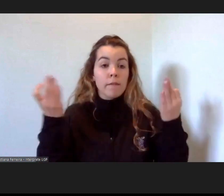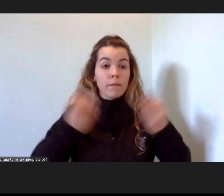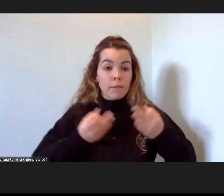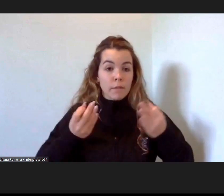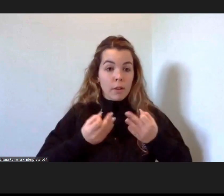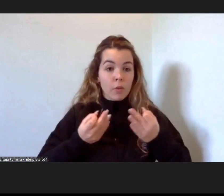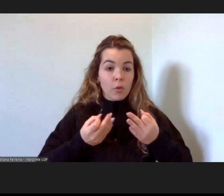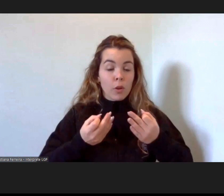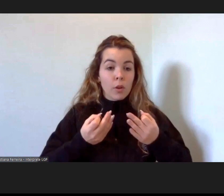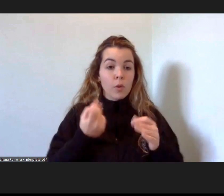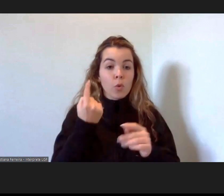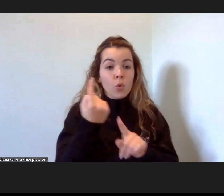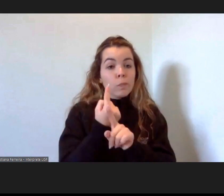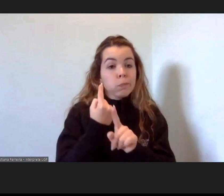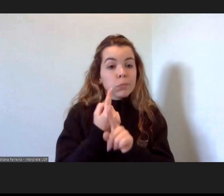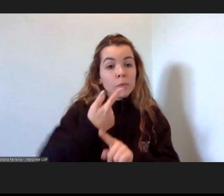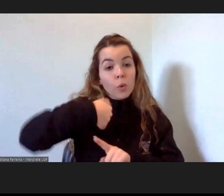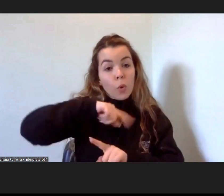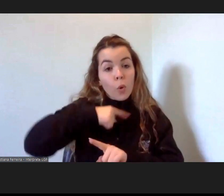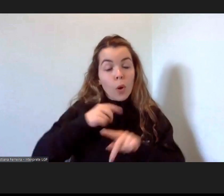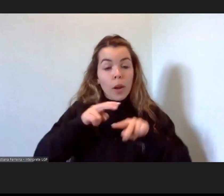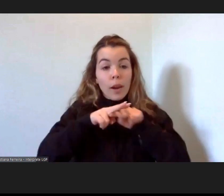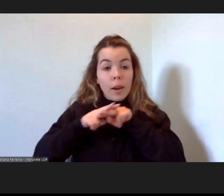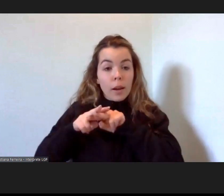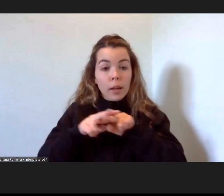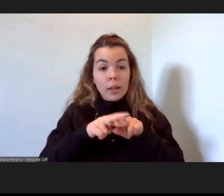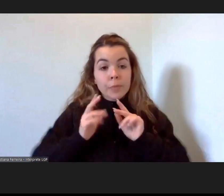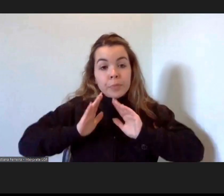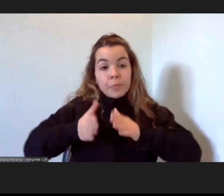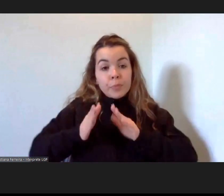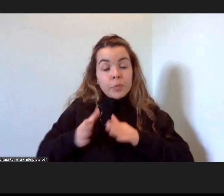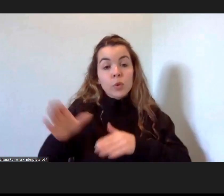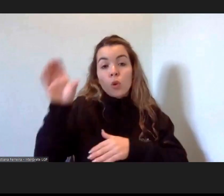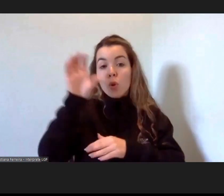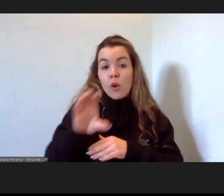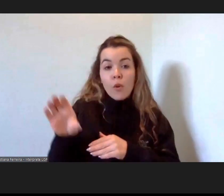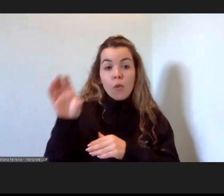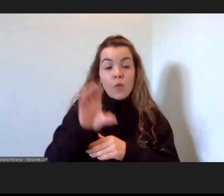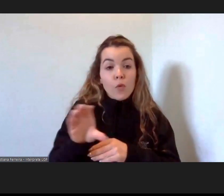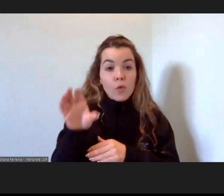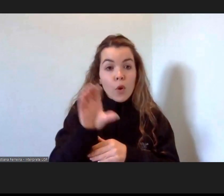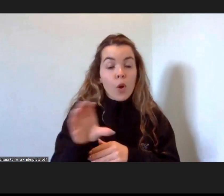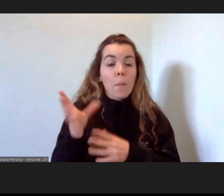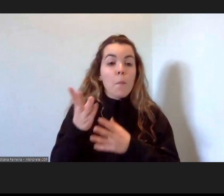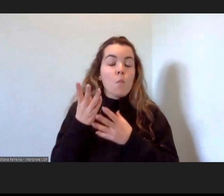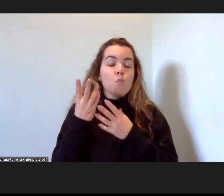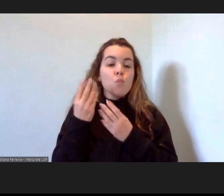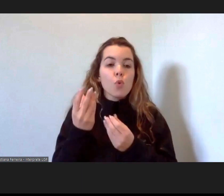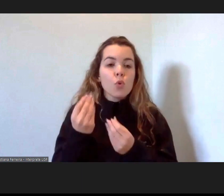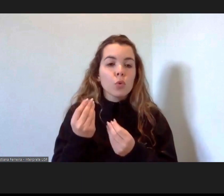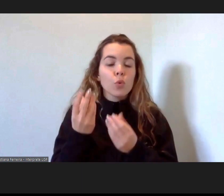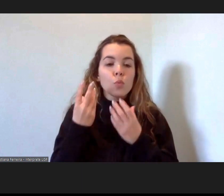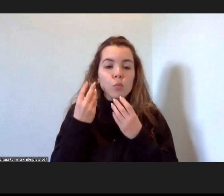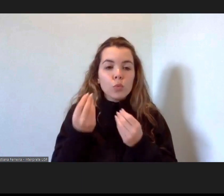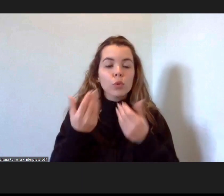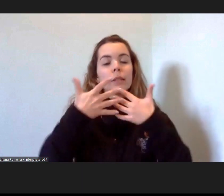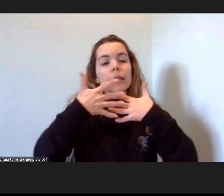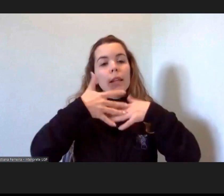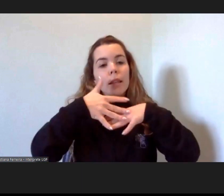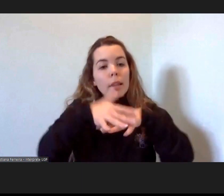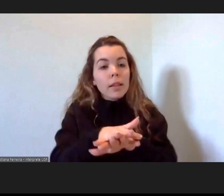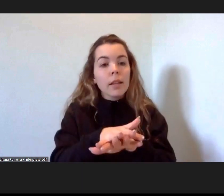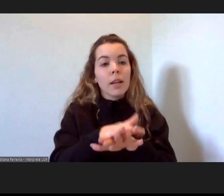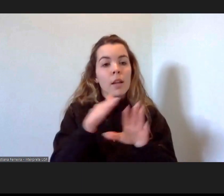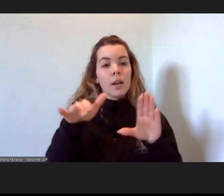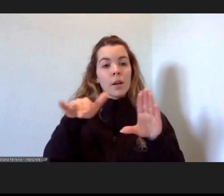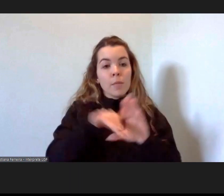é algo que temos que analisar de uma forma muito, muito integrada com a